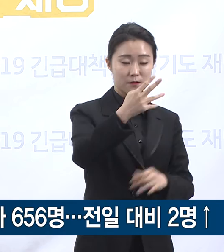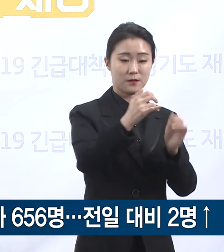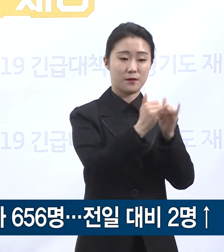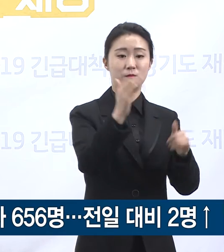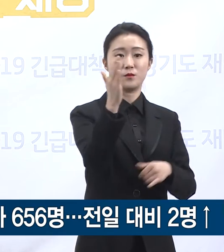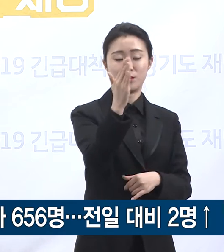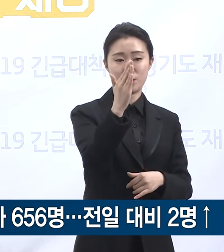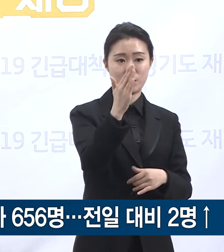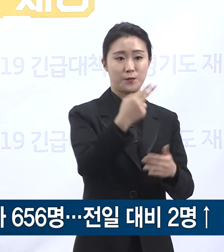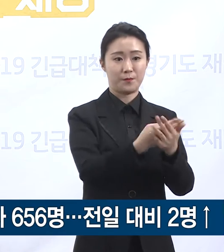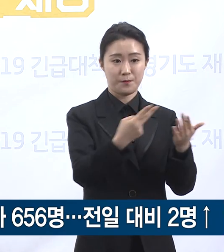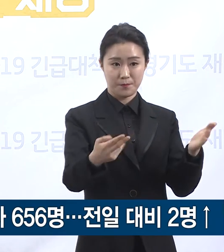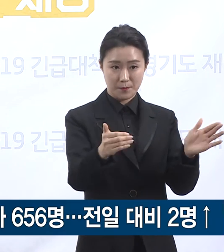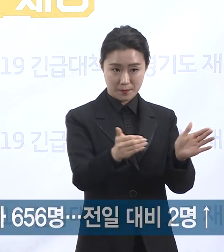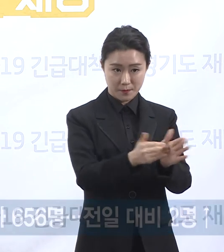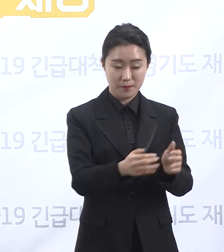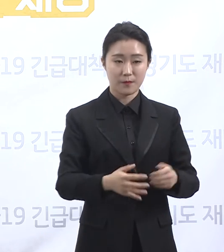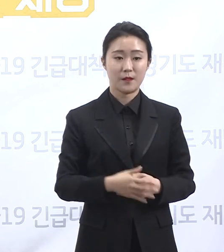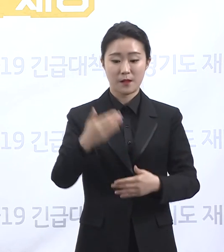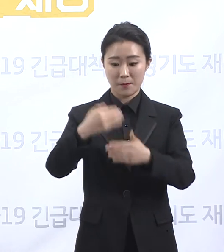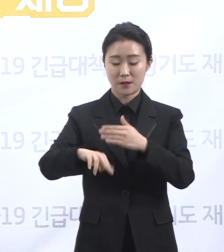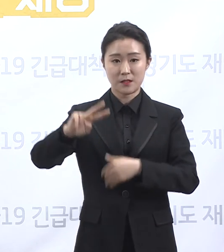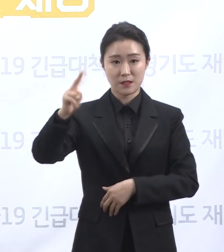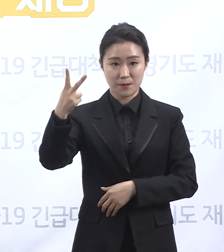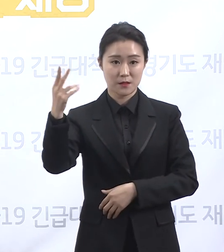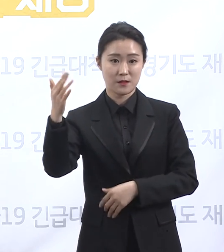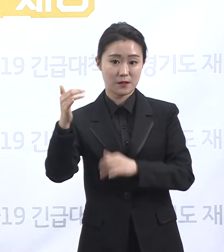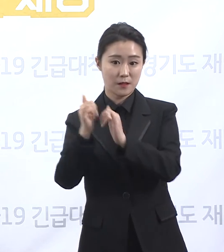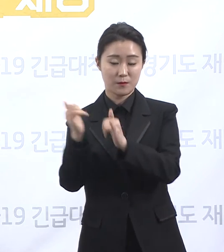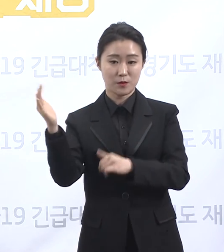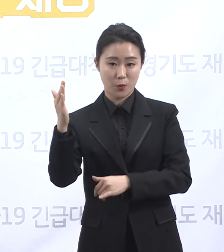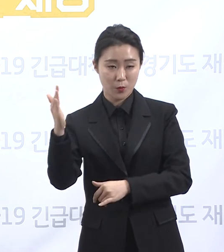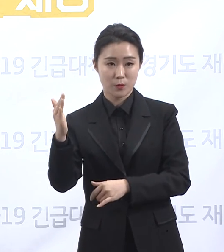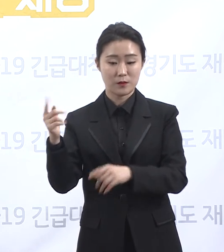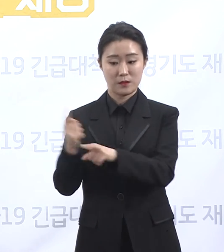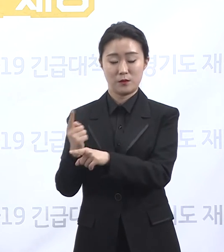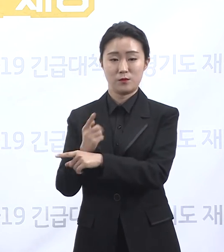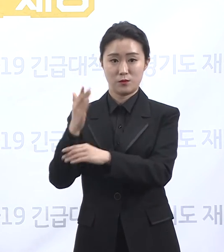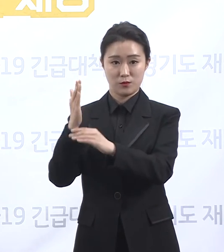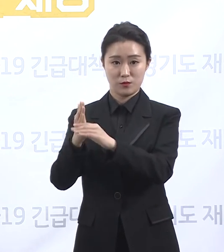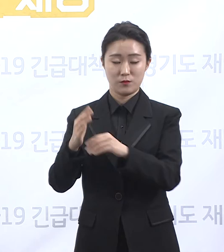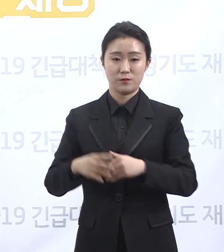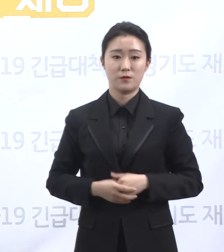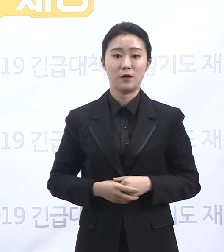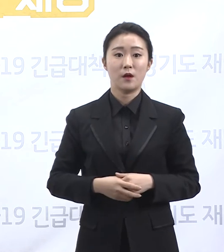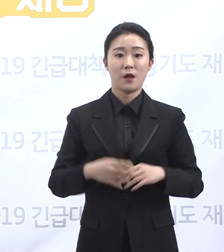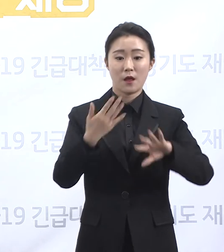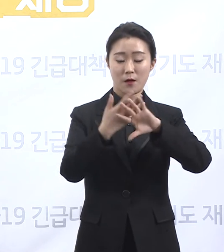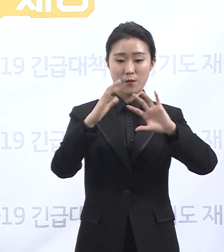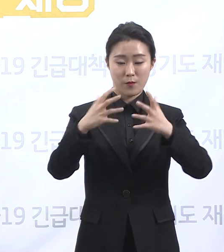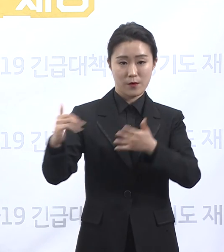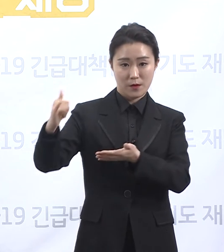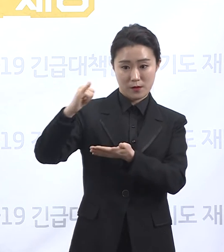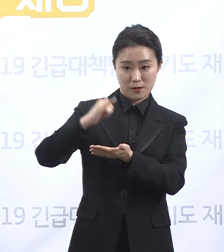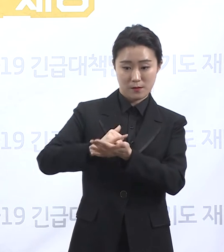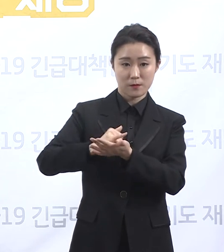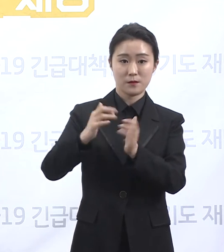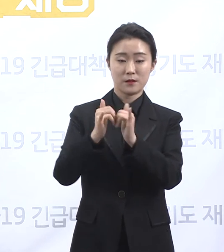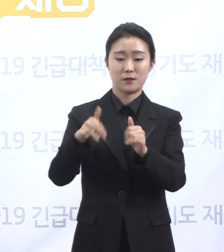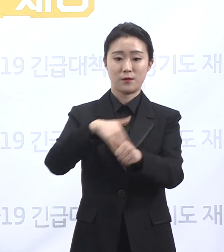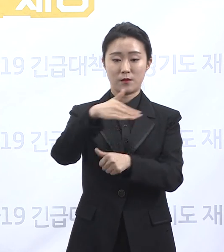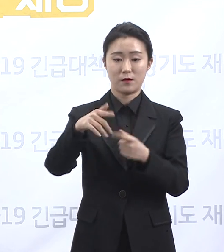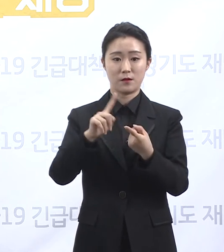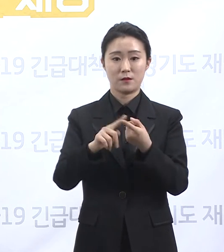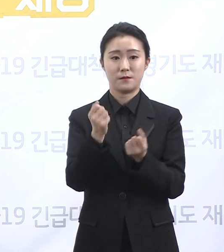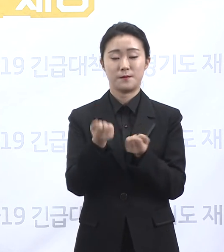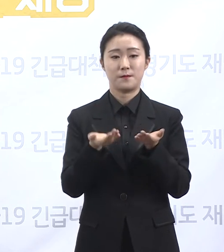병원 및 생활치료센터에서 격리 중입니다. 해외 입국자 확진 현황을 말씀드리겠습니다. 4월 1일